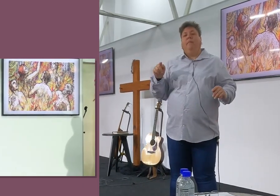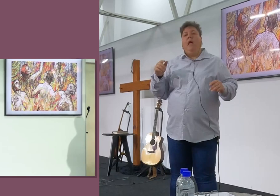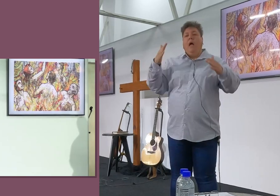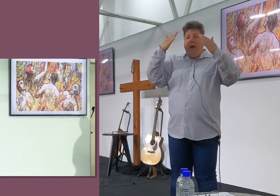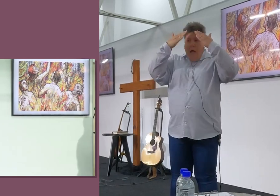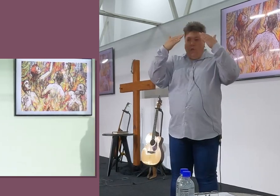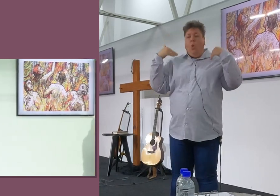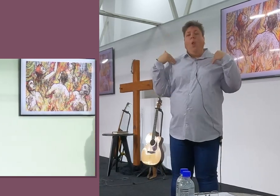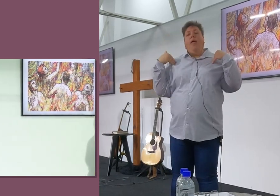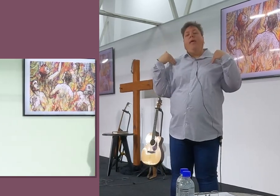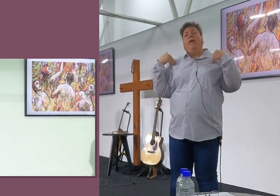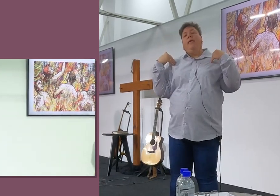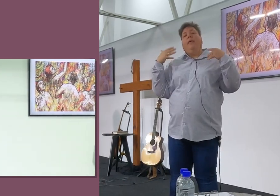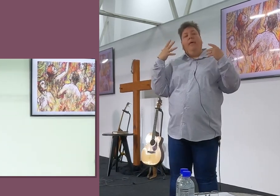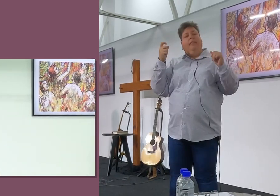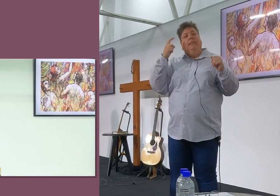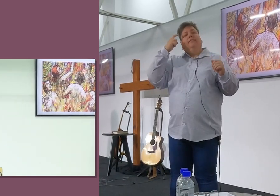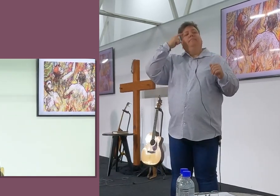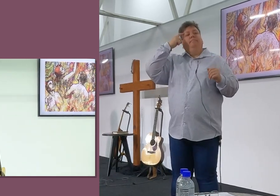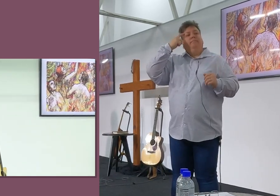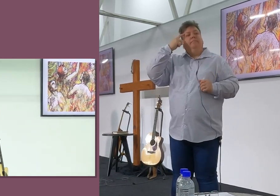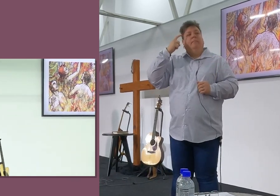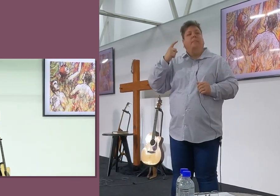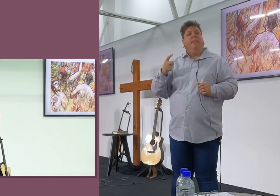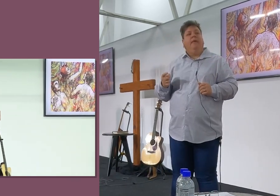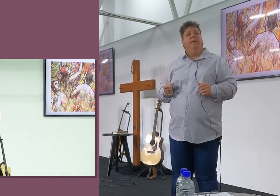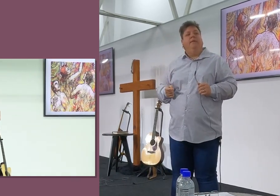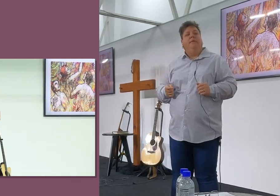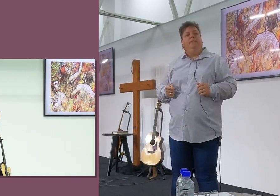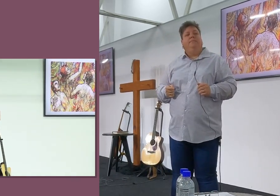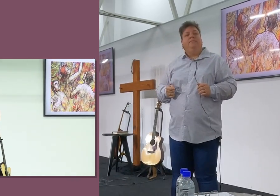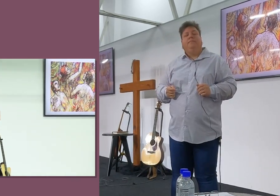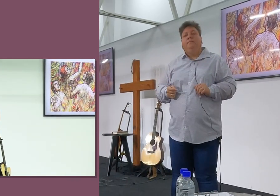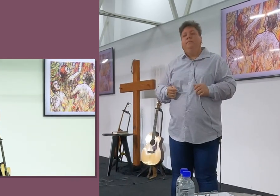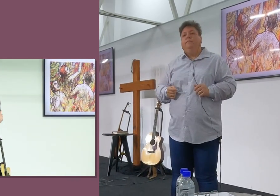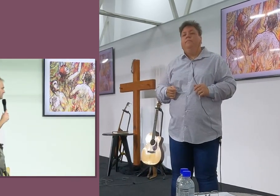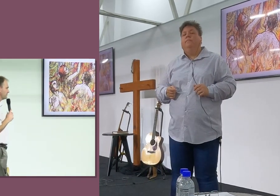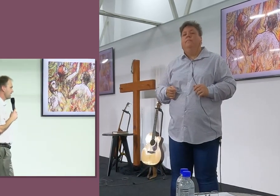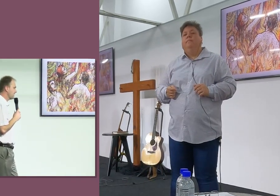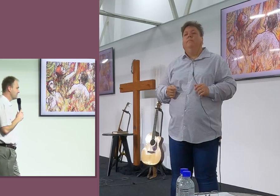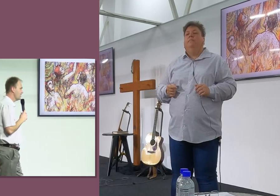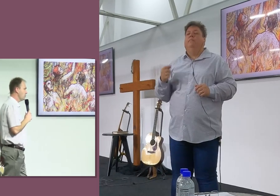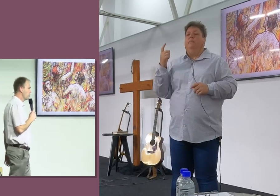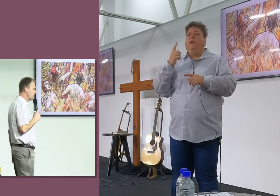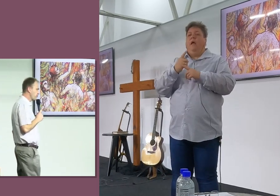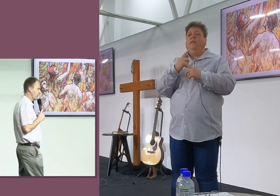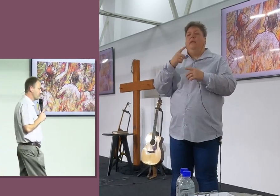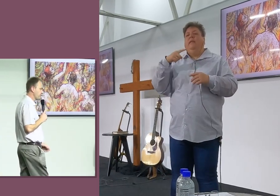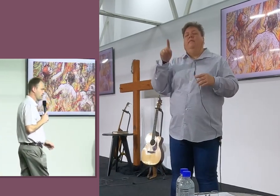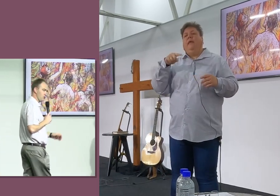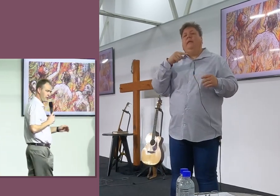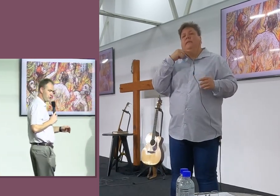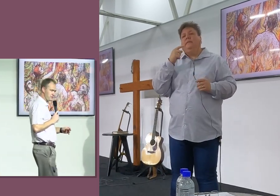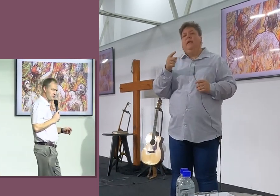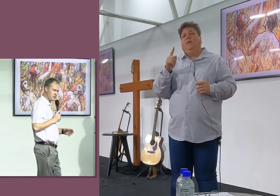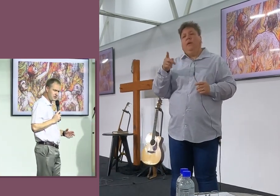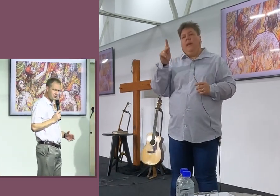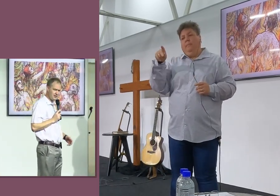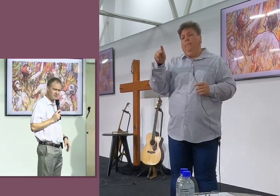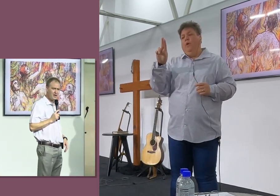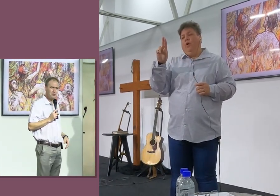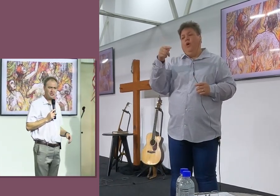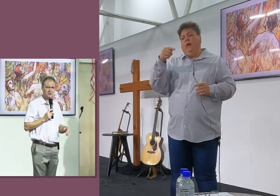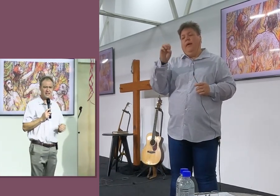Die katholieke het een goeie ding uitgedink, Letterlijk uitgedink. En dis, Ach, Ek spreek hier die hele tijd verkeerdheid, Purgatrie. Julle al ooit gehoorde van